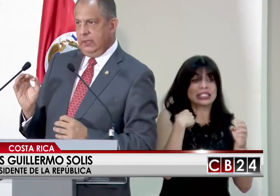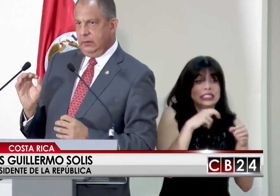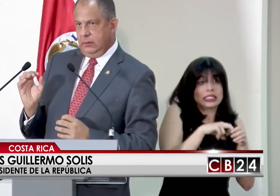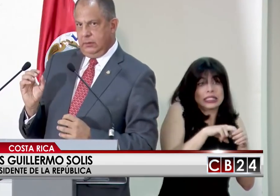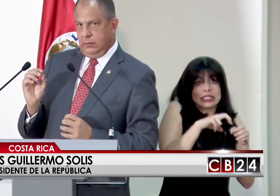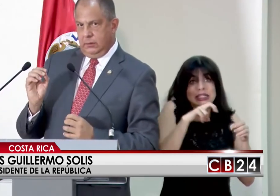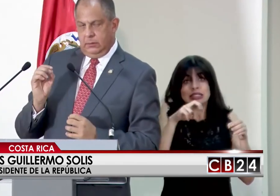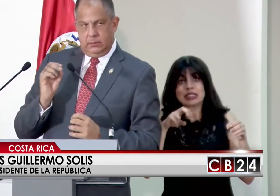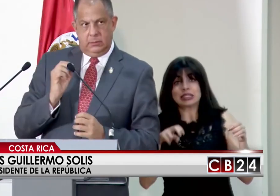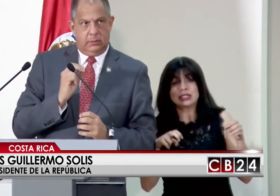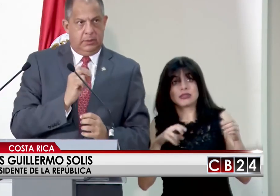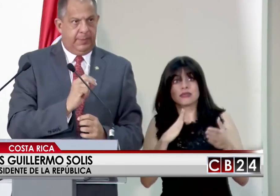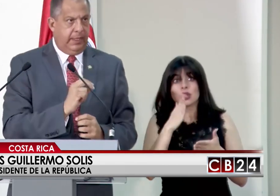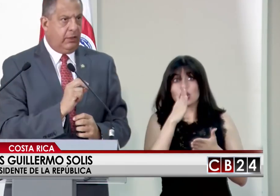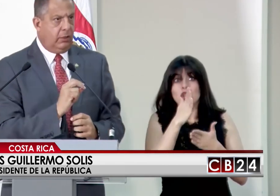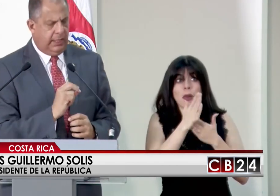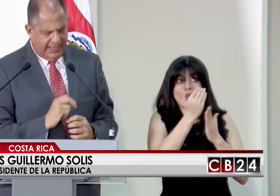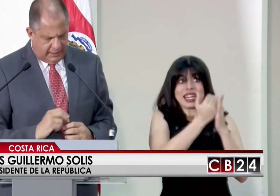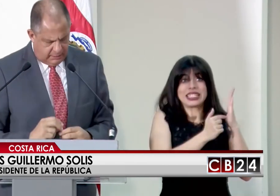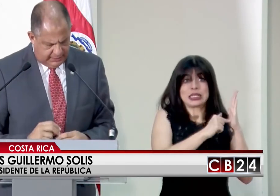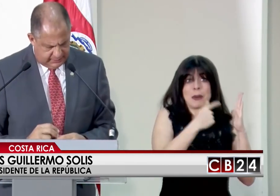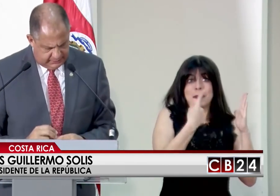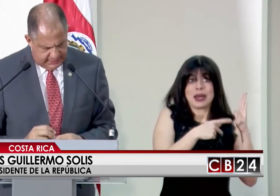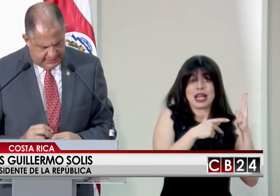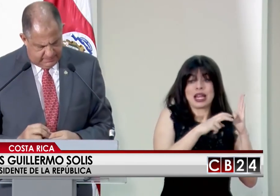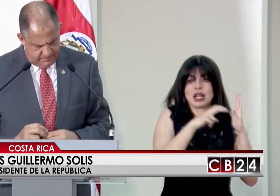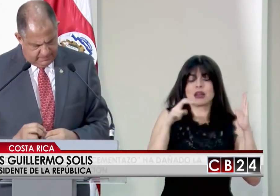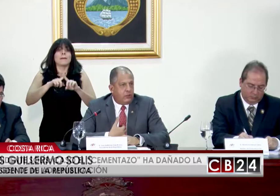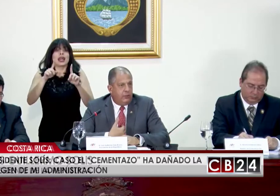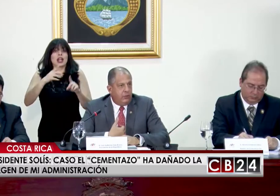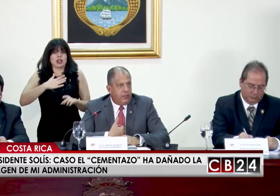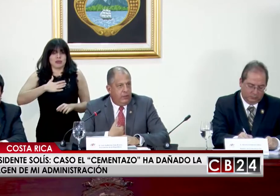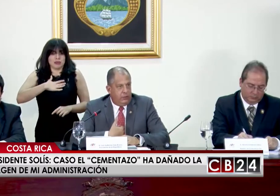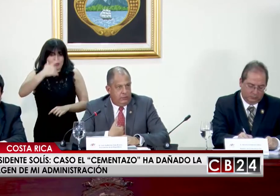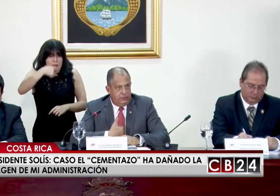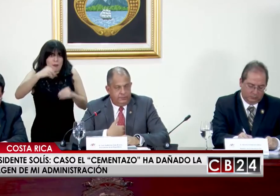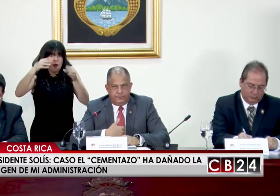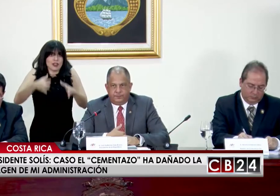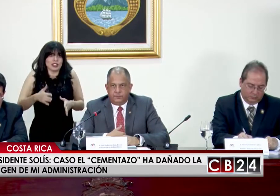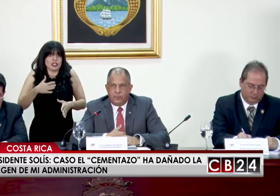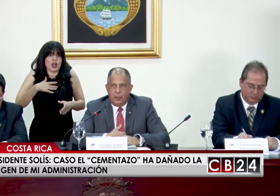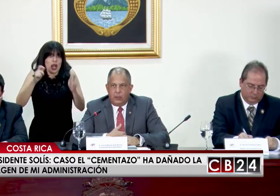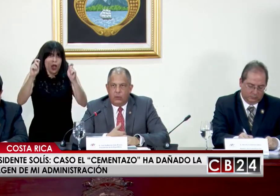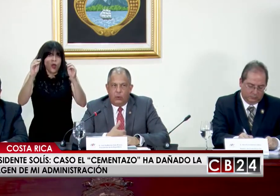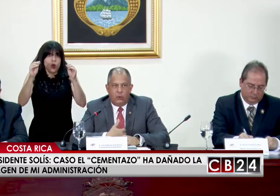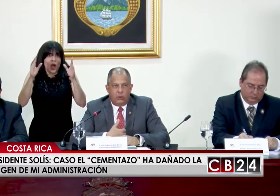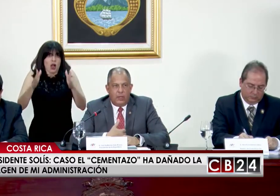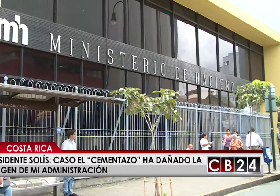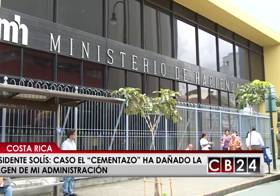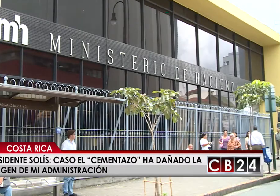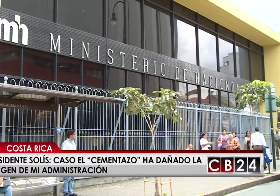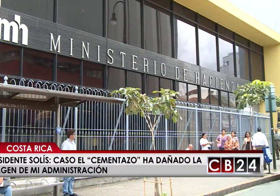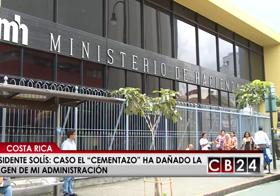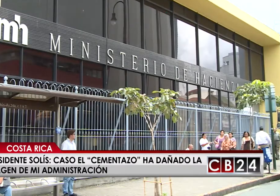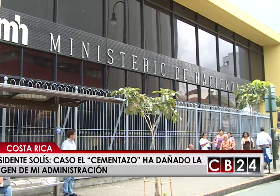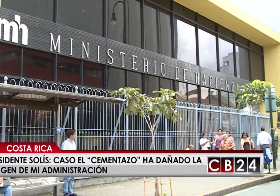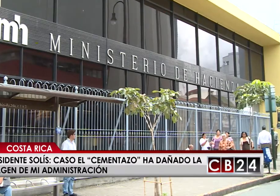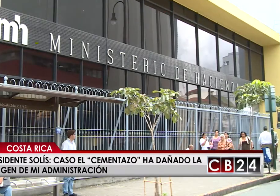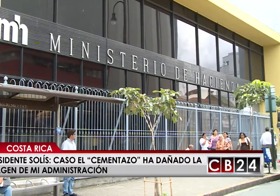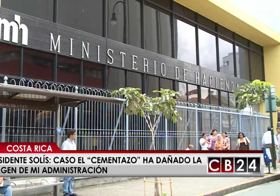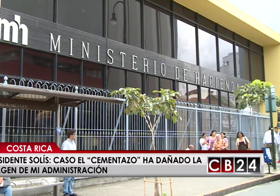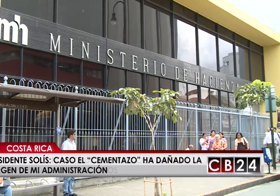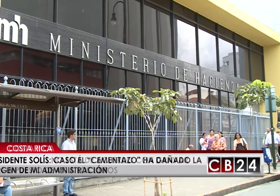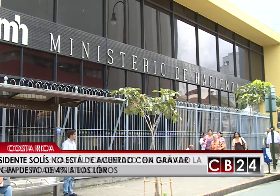de esa zona de peligro era esencial. A pesar de que el gobernante costarricense entiende las razones técnicas del